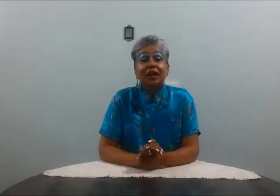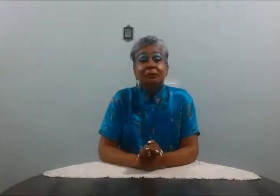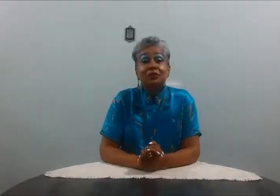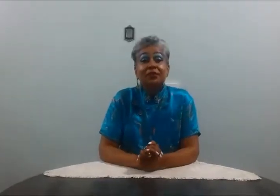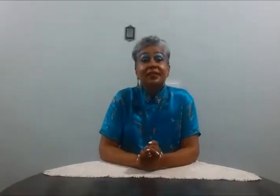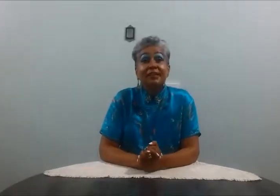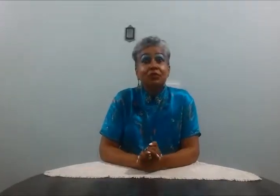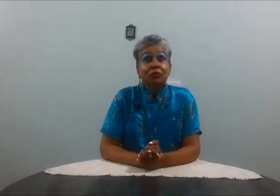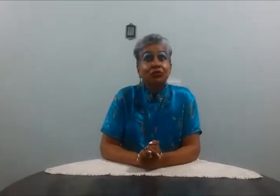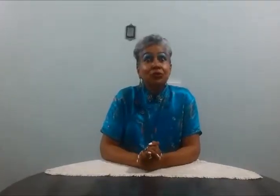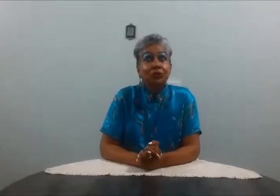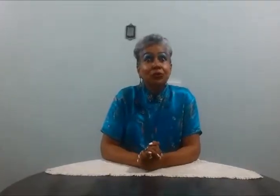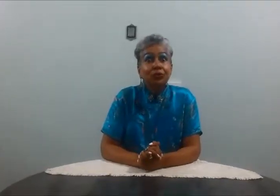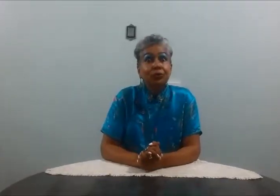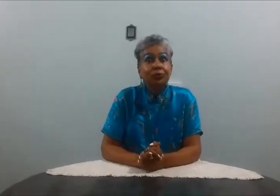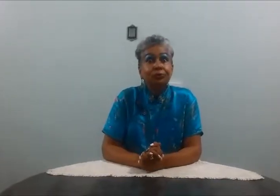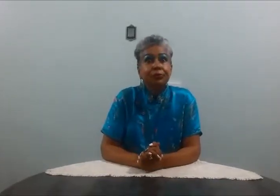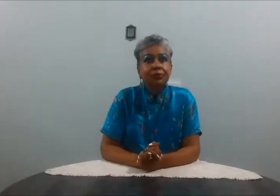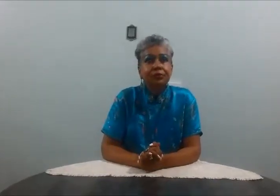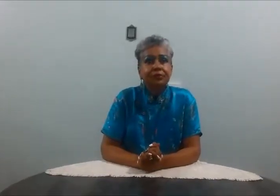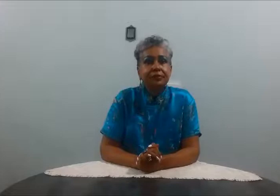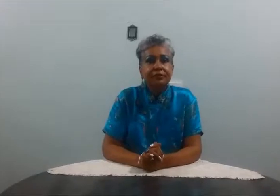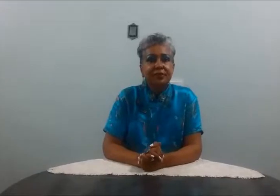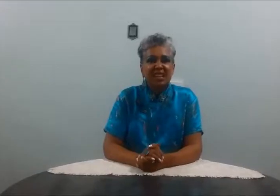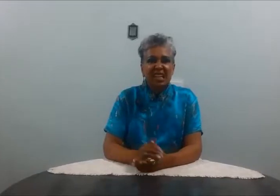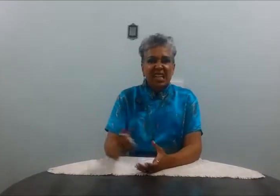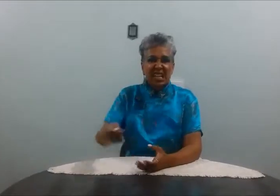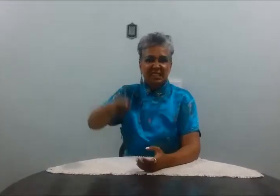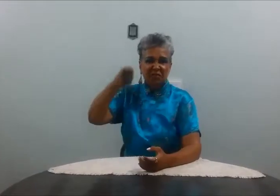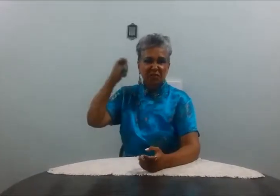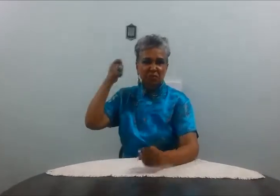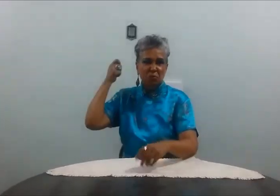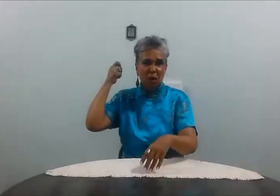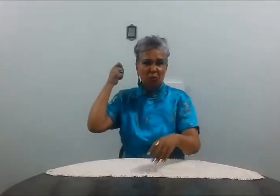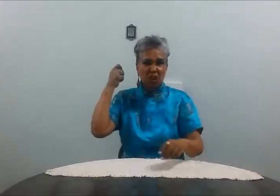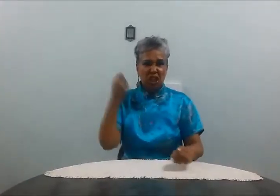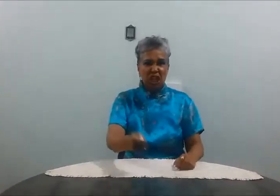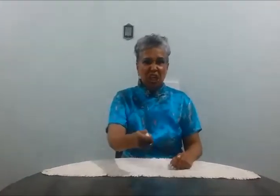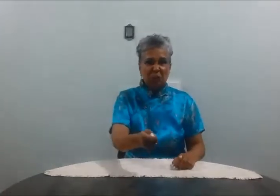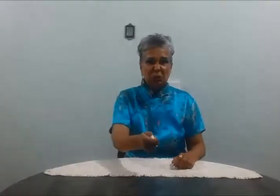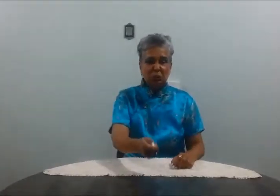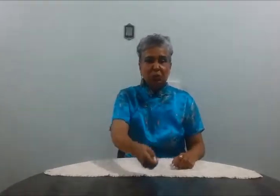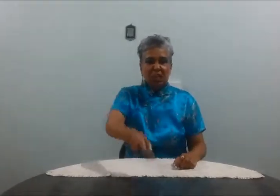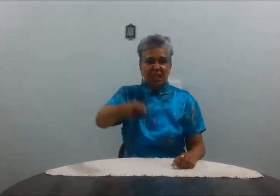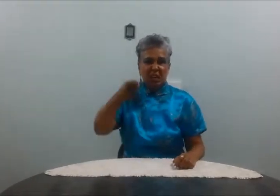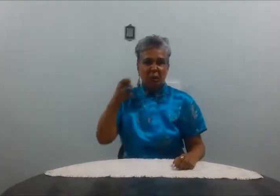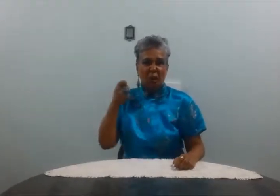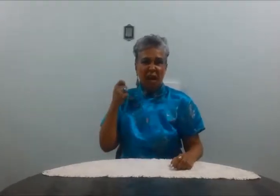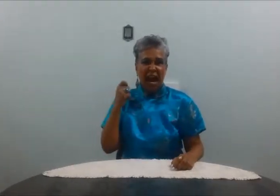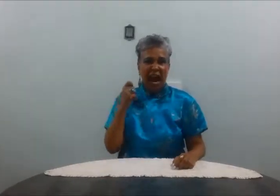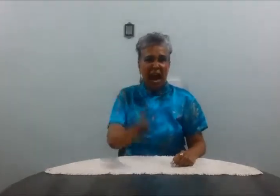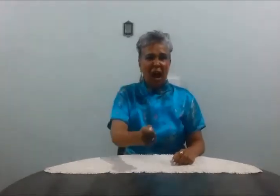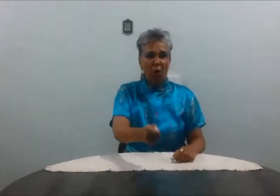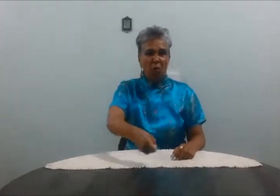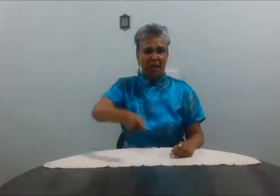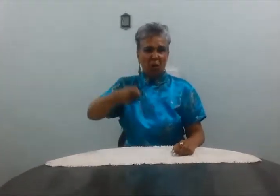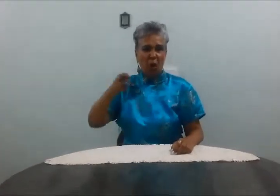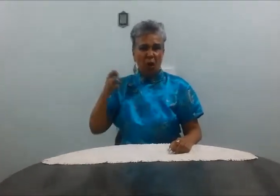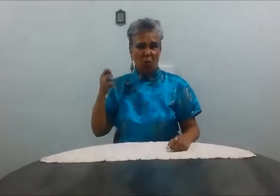vou falar pra vocês sobre os ciúmes, esse vírus maldito que corrói a alma, que corrói